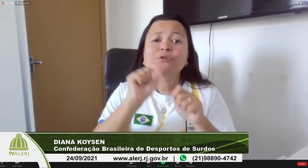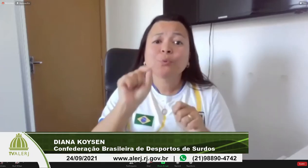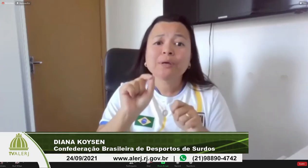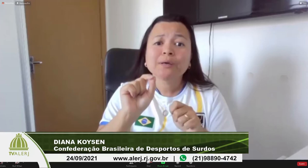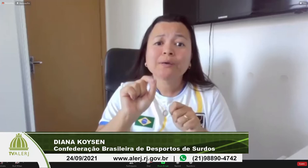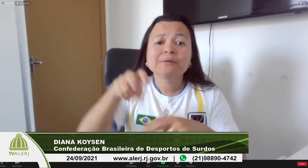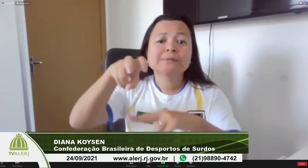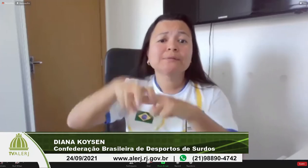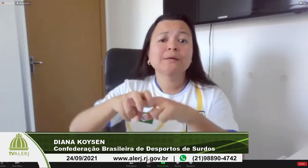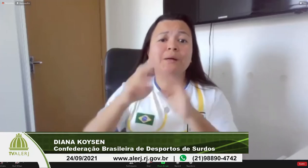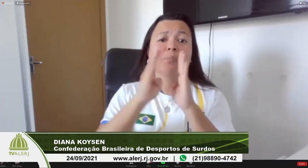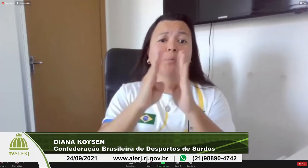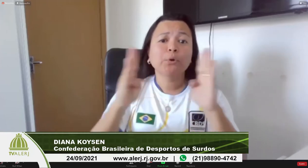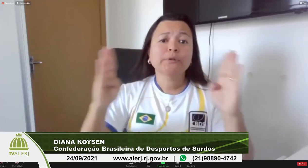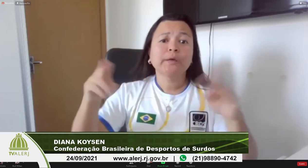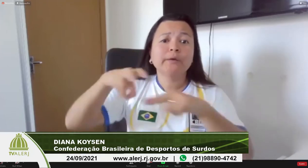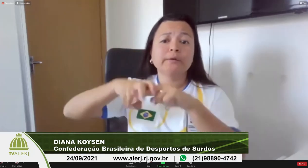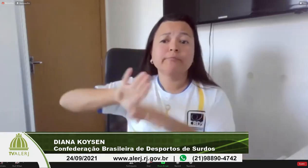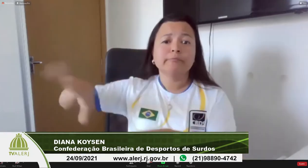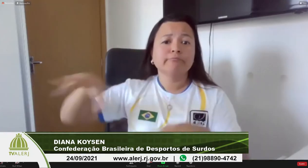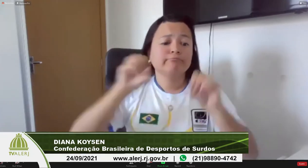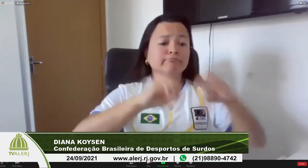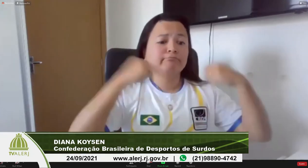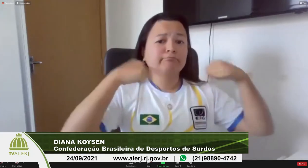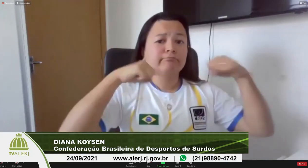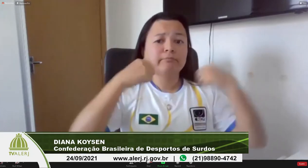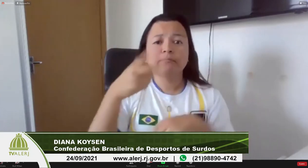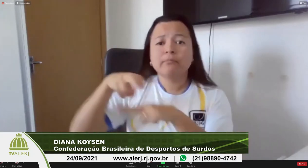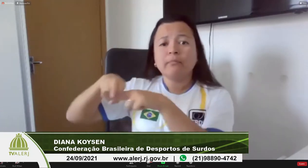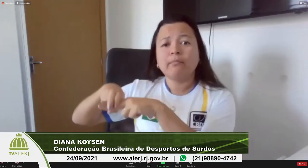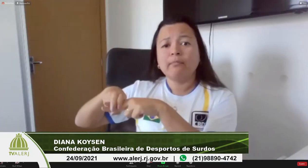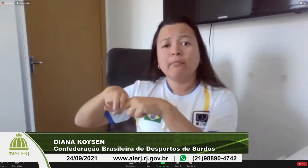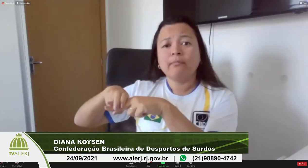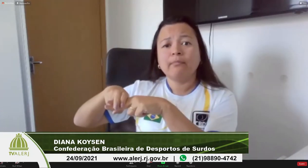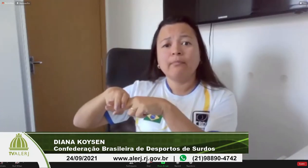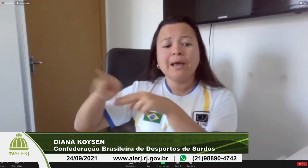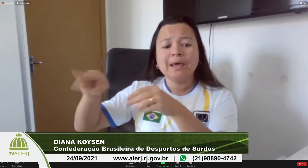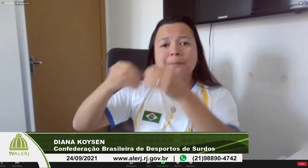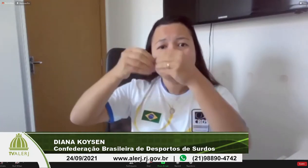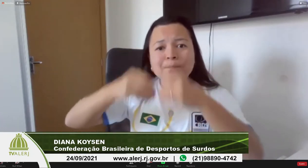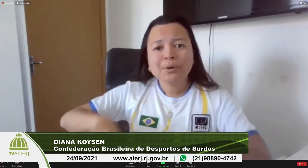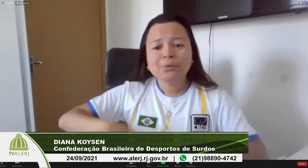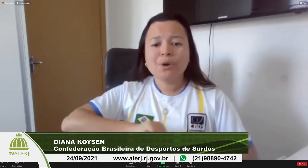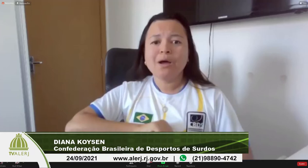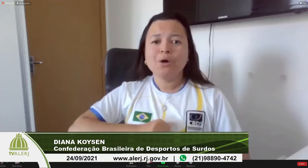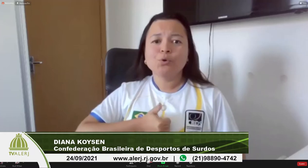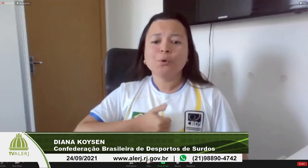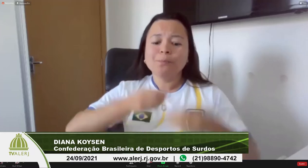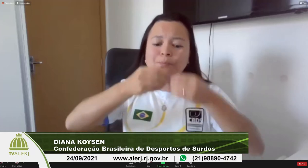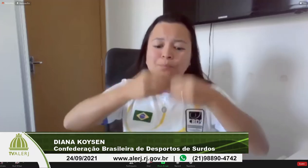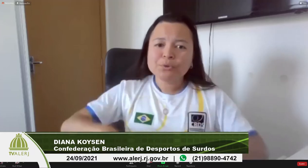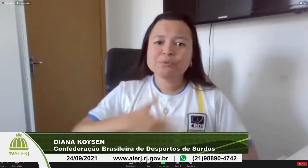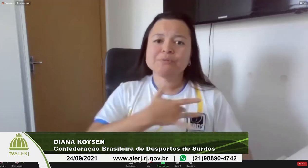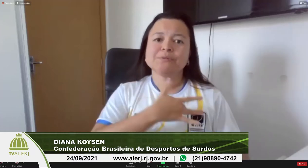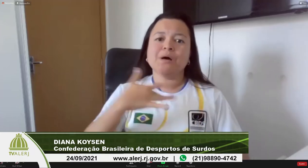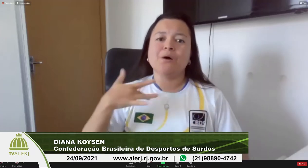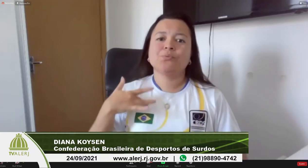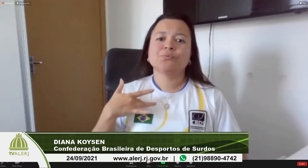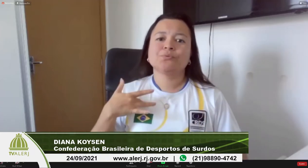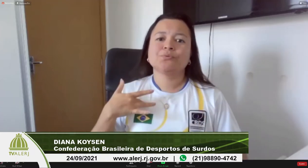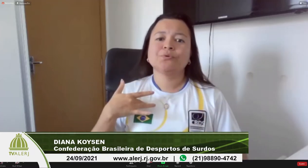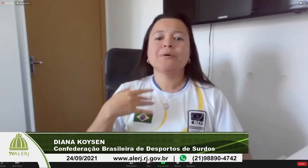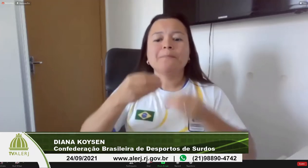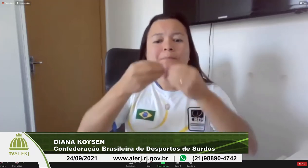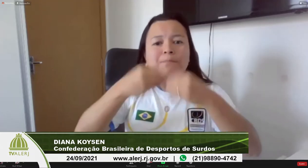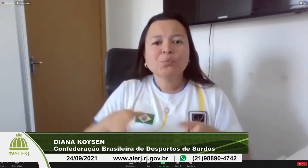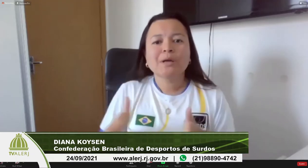de às vezes ir nas escolas de educação física e ver que não tem profissionais de educação física que sabe Libras aconteceu comigo de